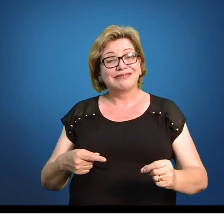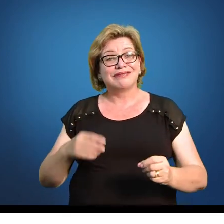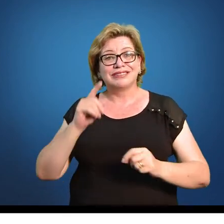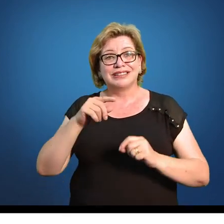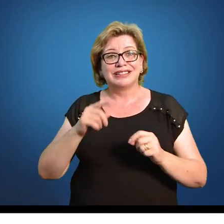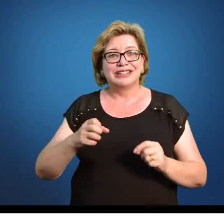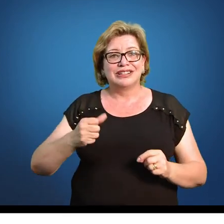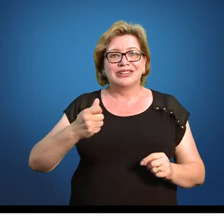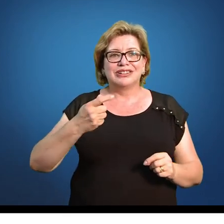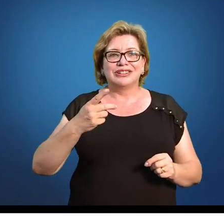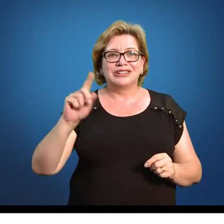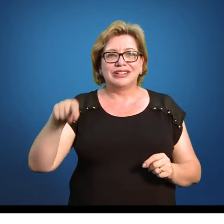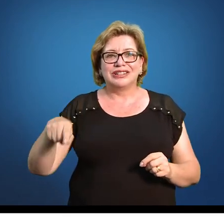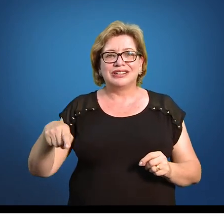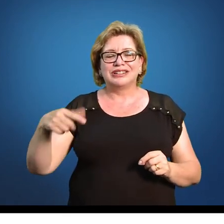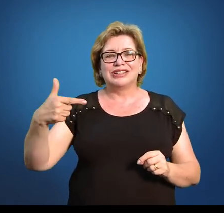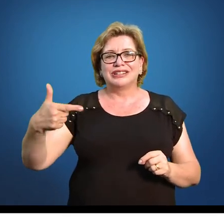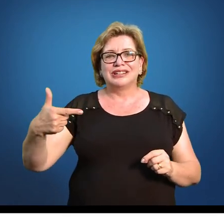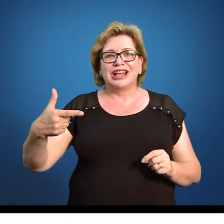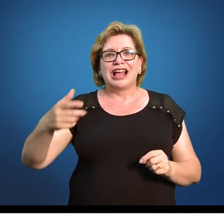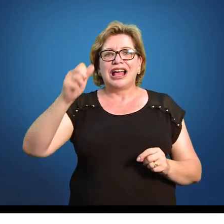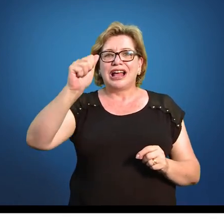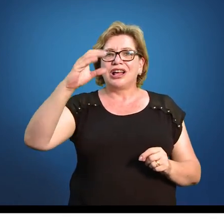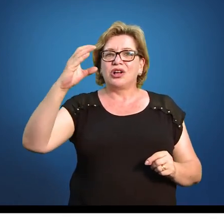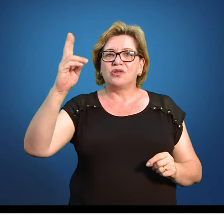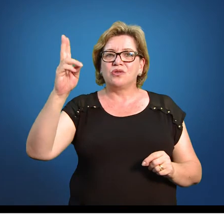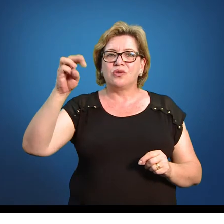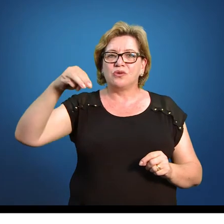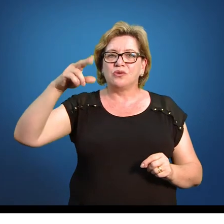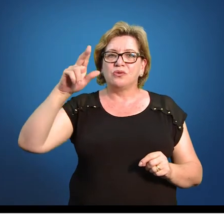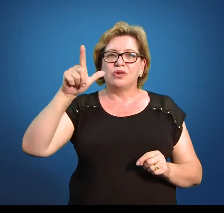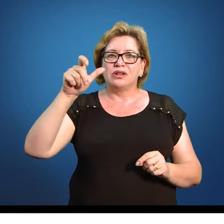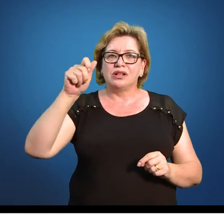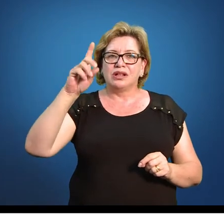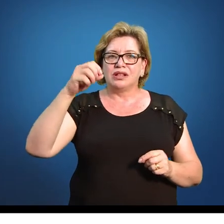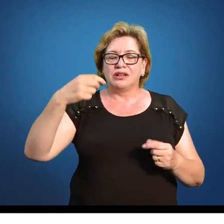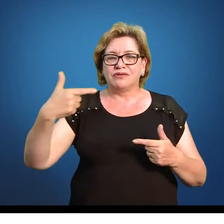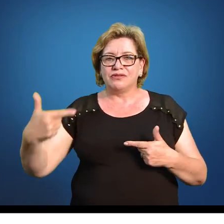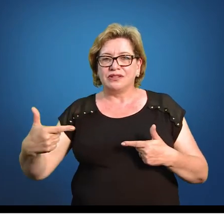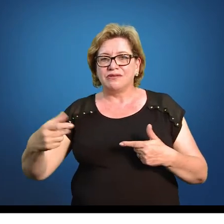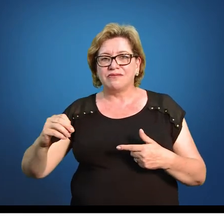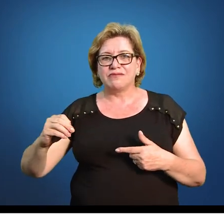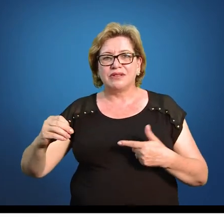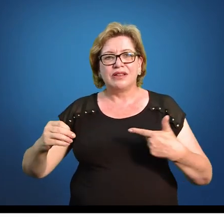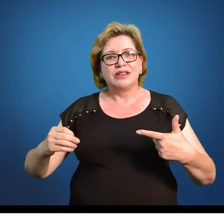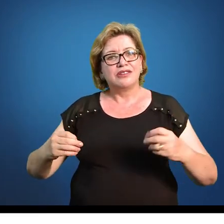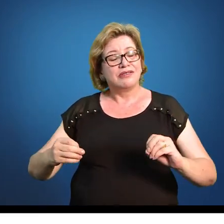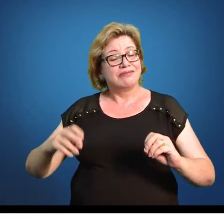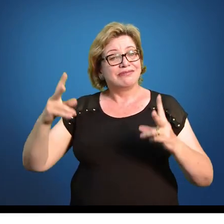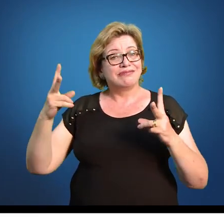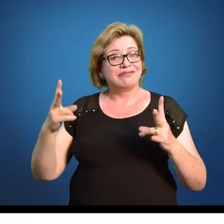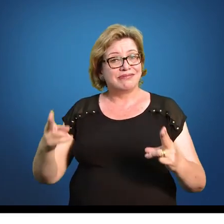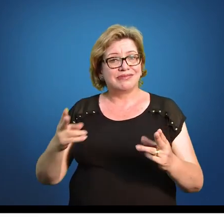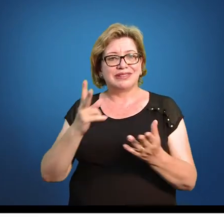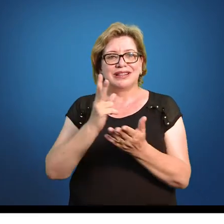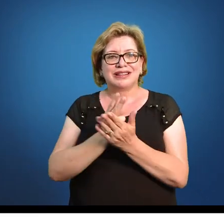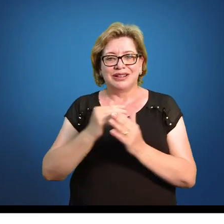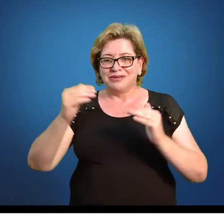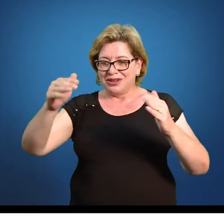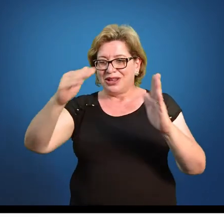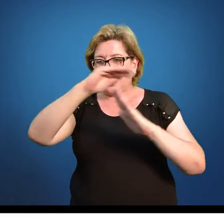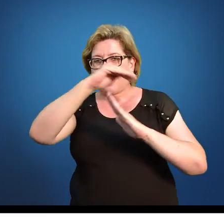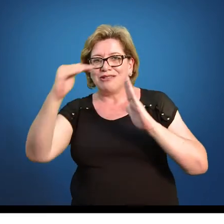Qual é a nossa última frequência acumulada? 20. Isso é por acaso? Não. Sempre a última